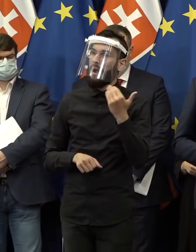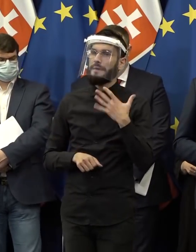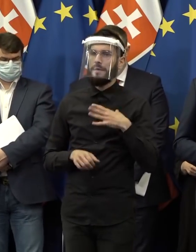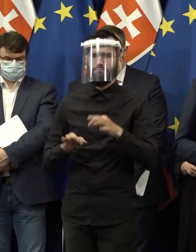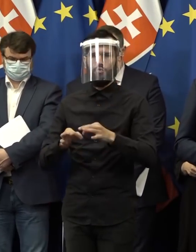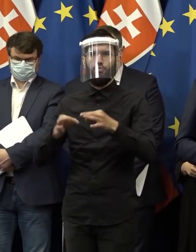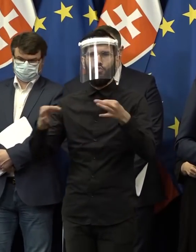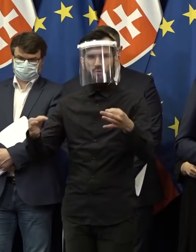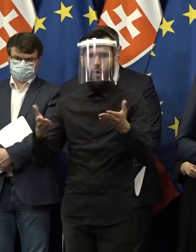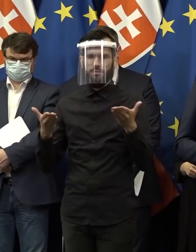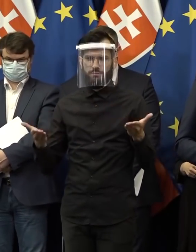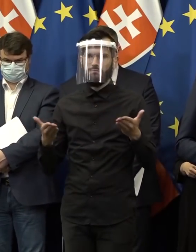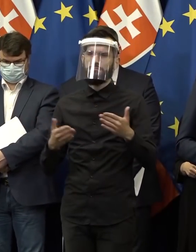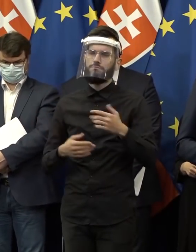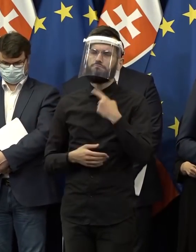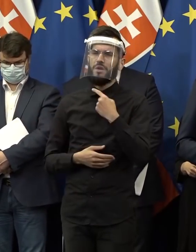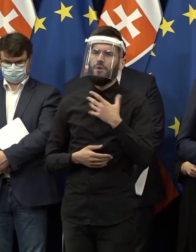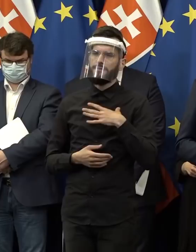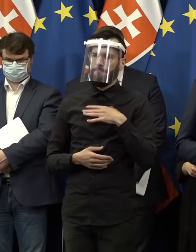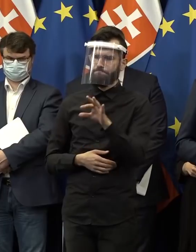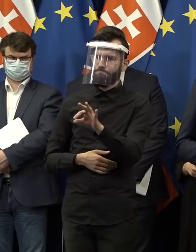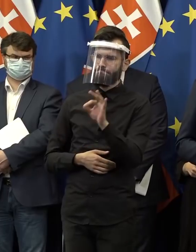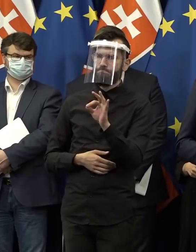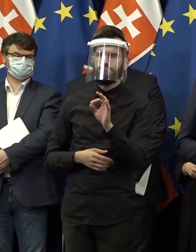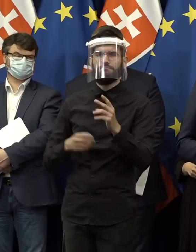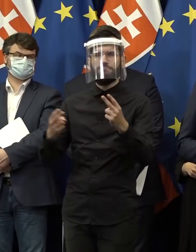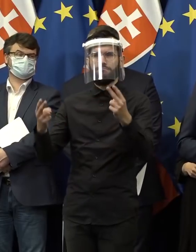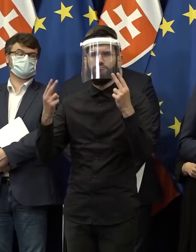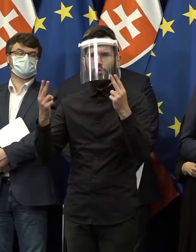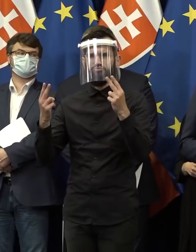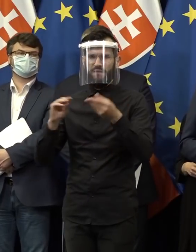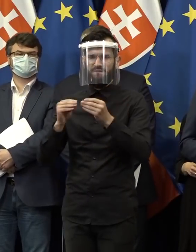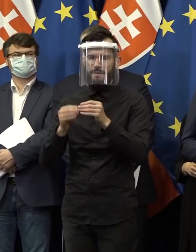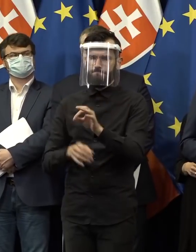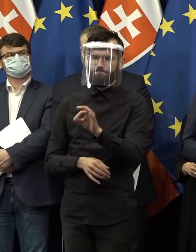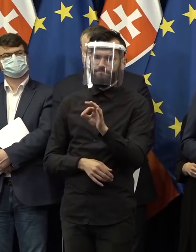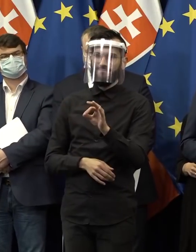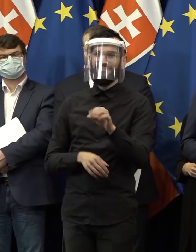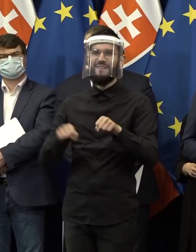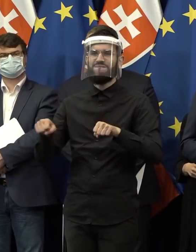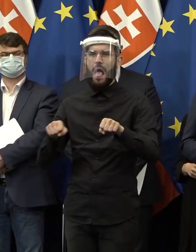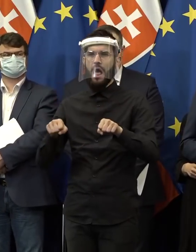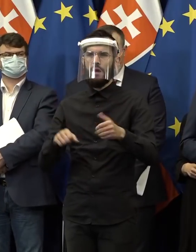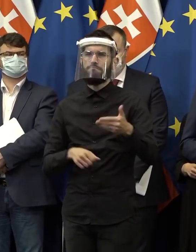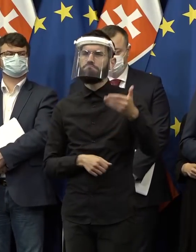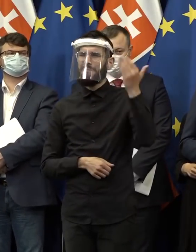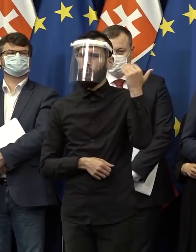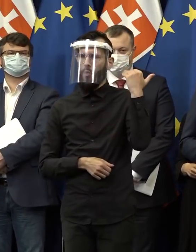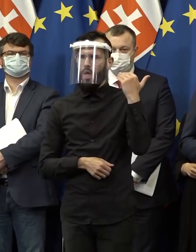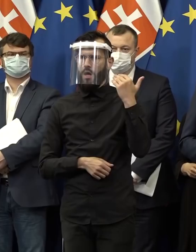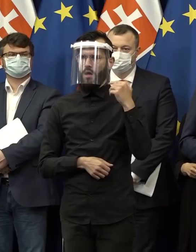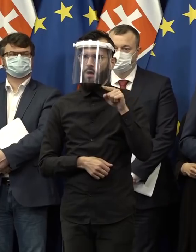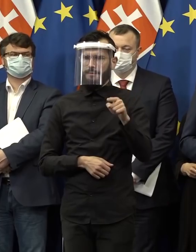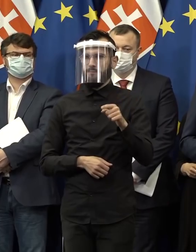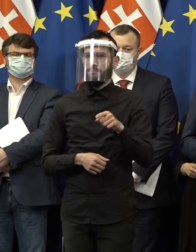úvod môjho príhovoru vypichnúť a podotknúť jednu zásadnú vec. Vlády pred nami preberali